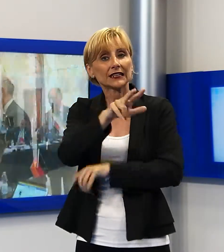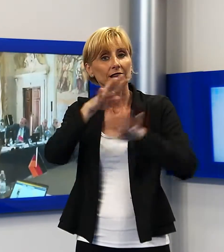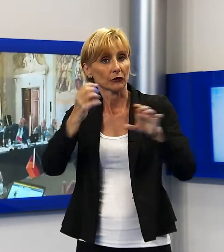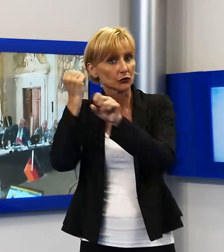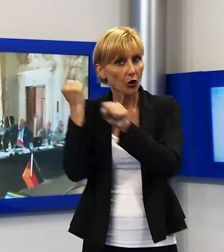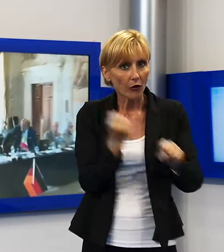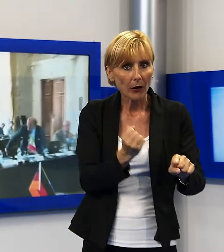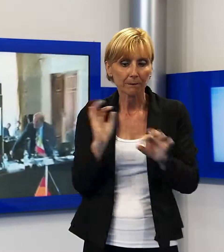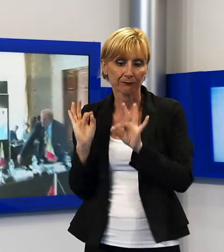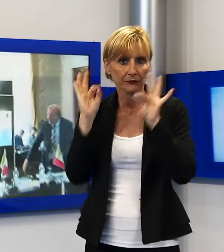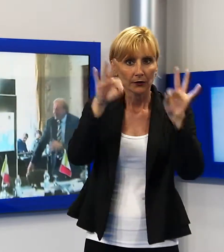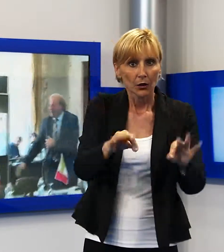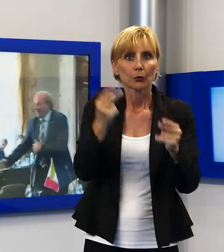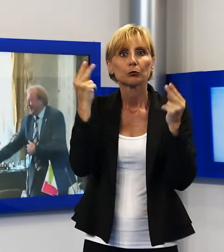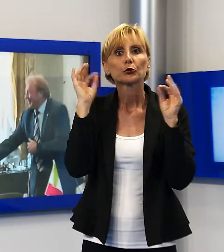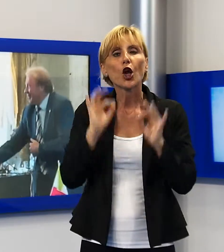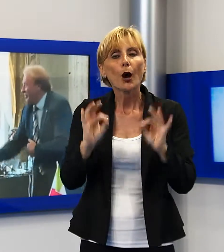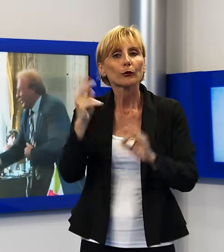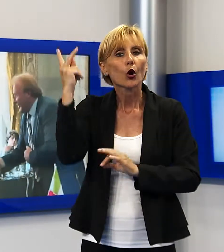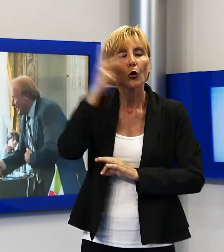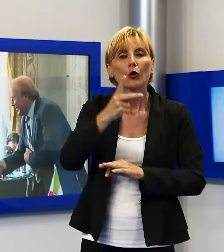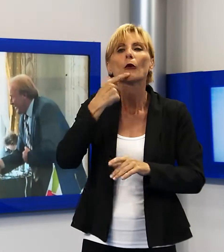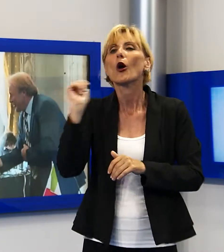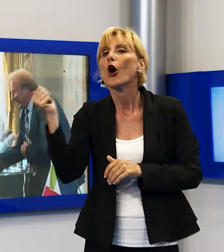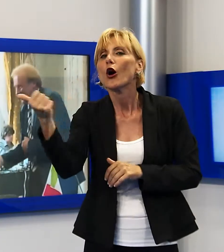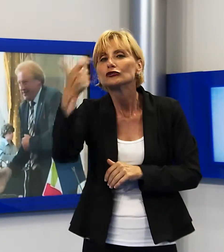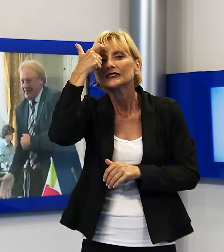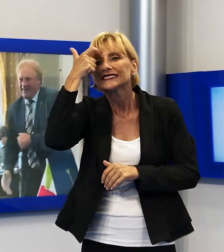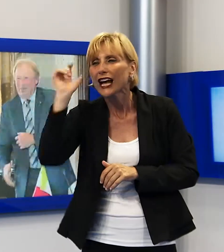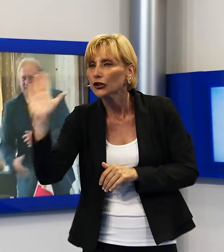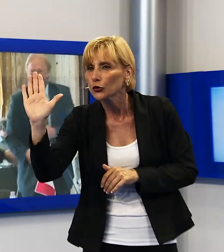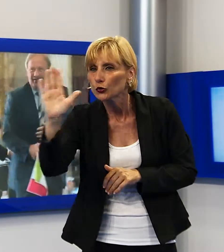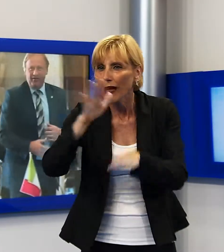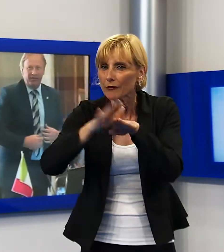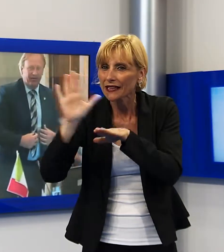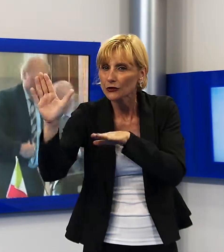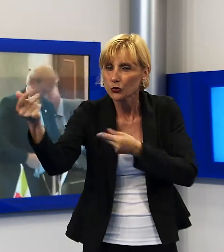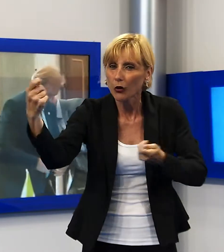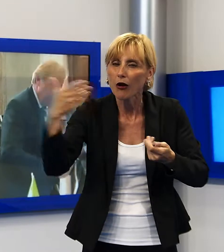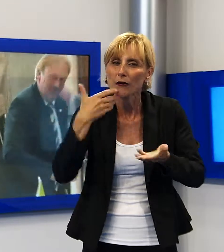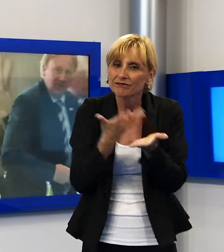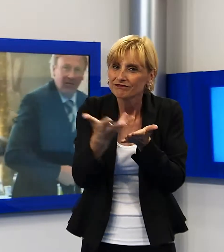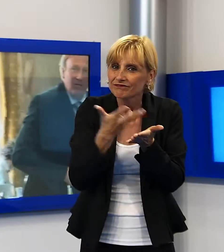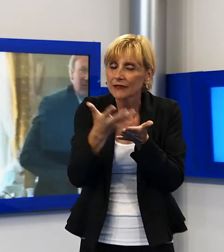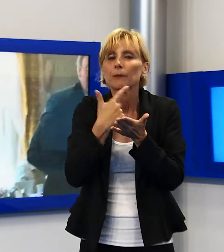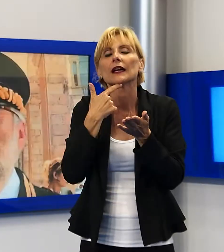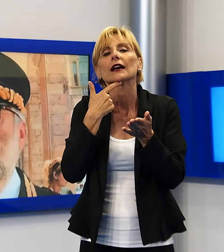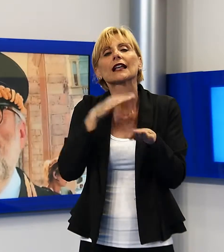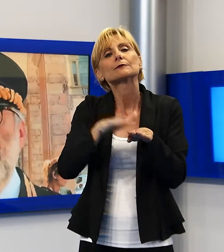realizzato per fare rete delle esperienze maturate da ogni singolo Stato in merito alla sicurezza ferroviaria. Questo è un convegno che